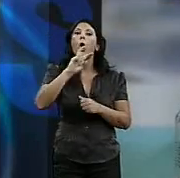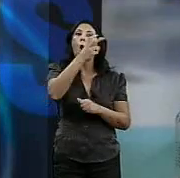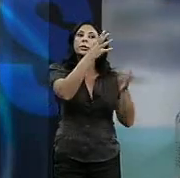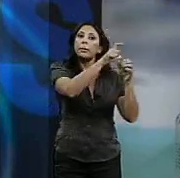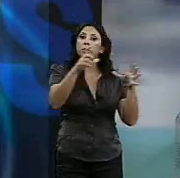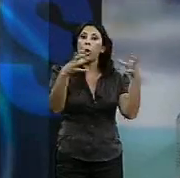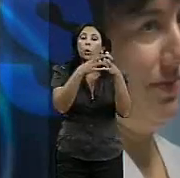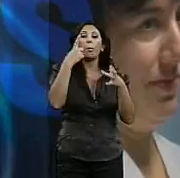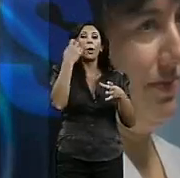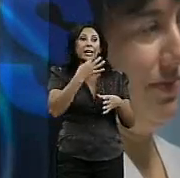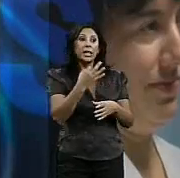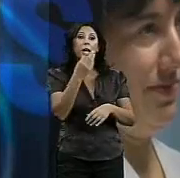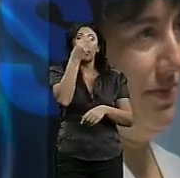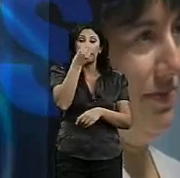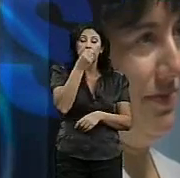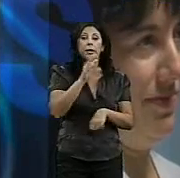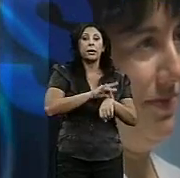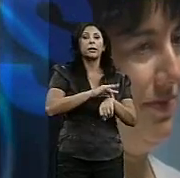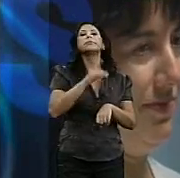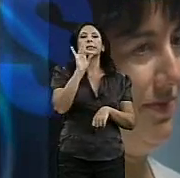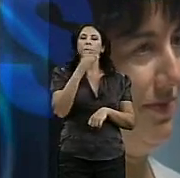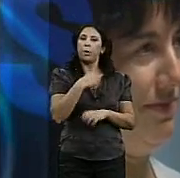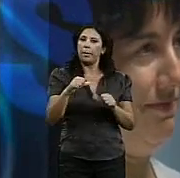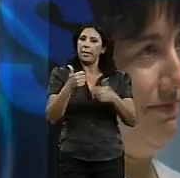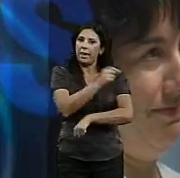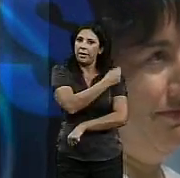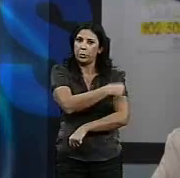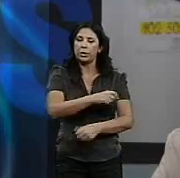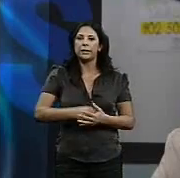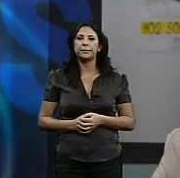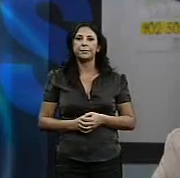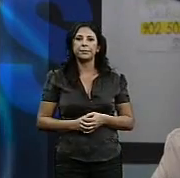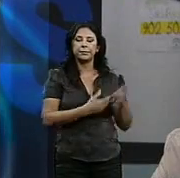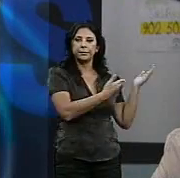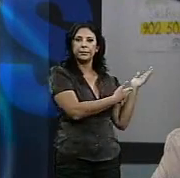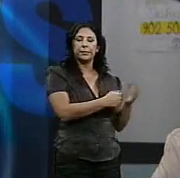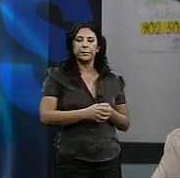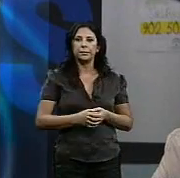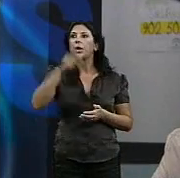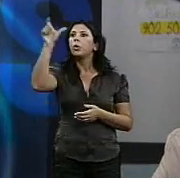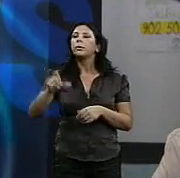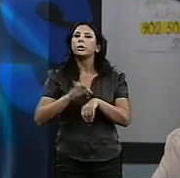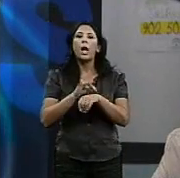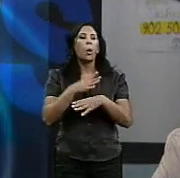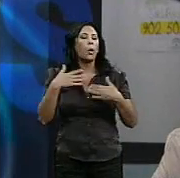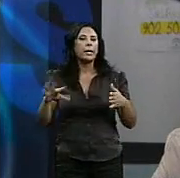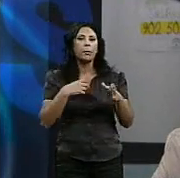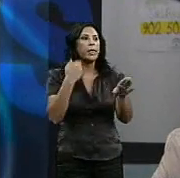grupos de riesgo estipulados por las autoridades sanitarias. Un paciente cualquiera no puede acudir al centro de salud y pedir cita para